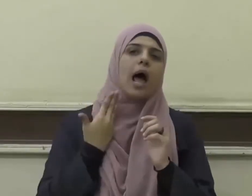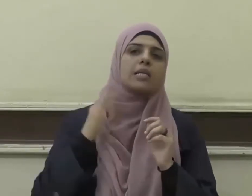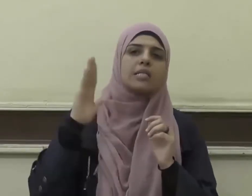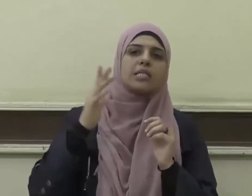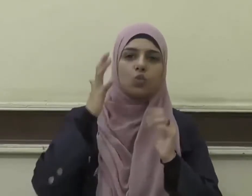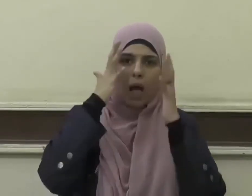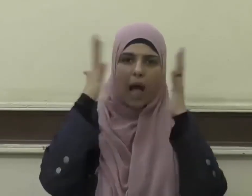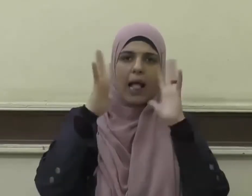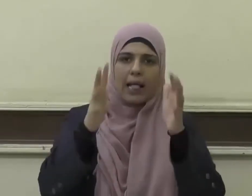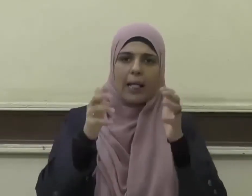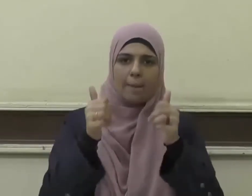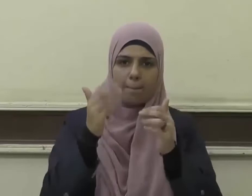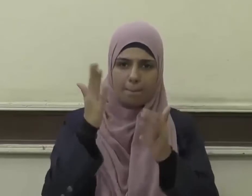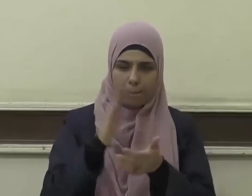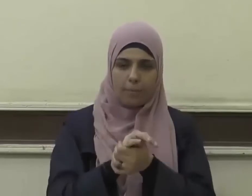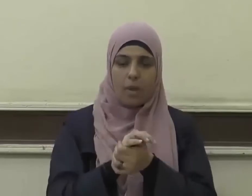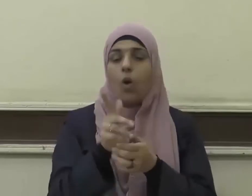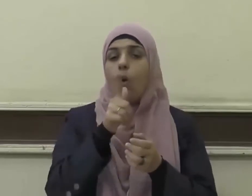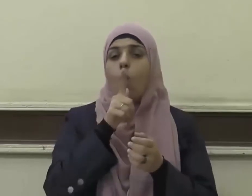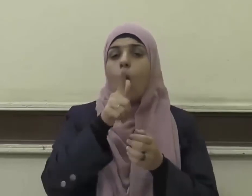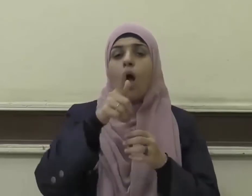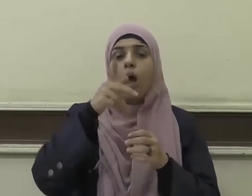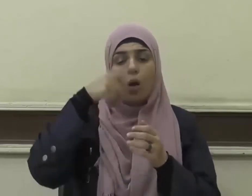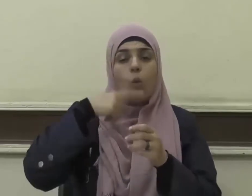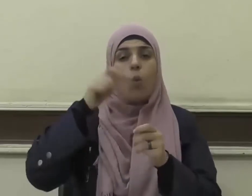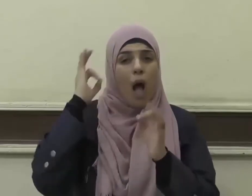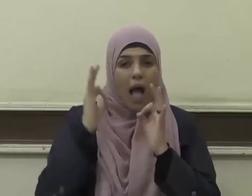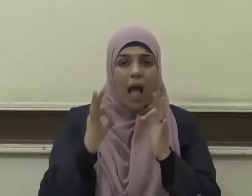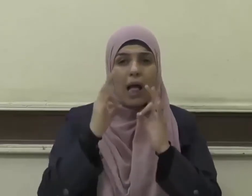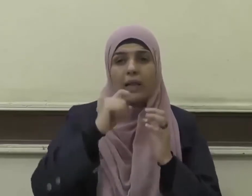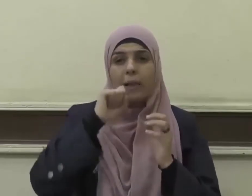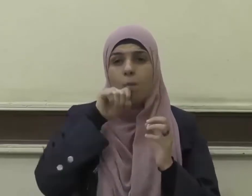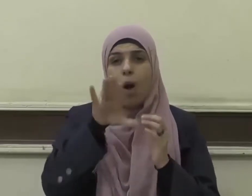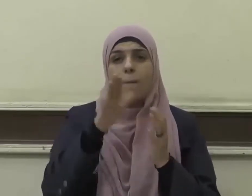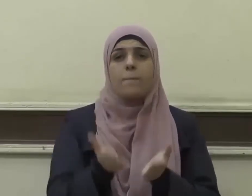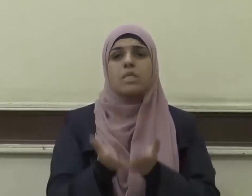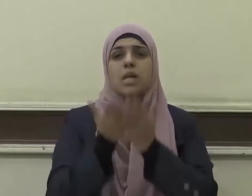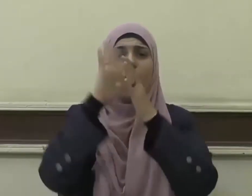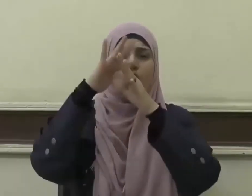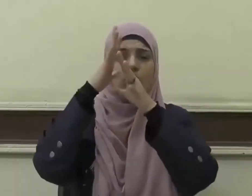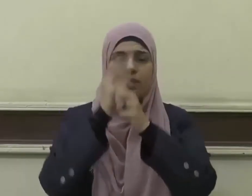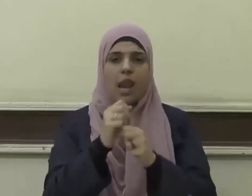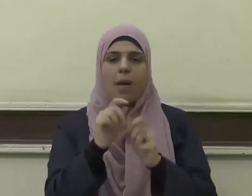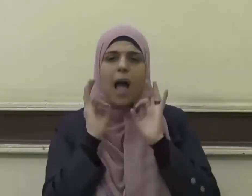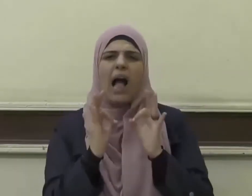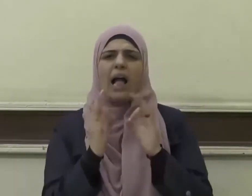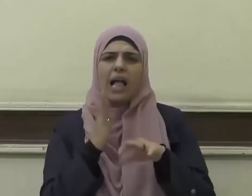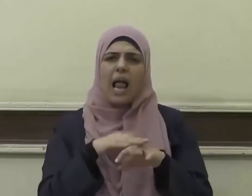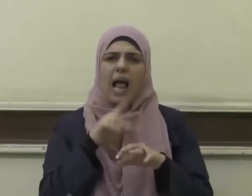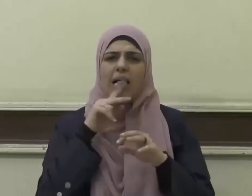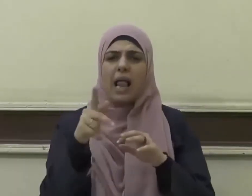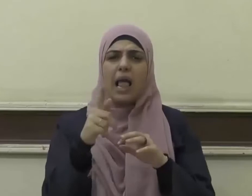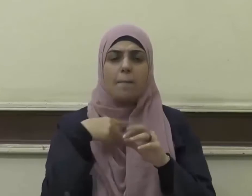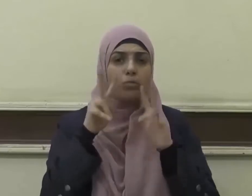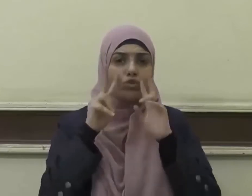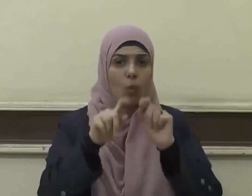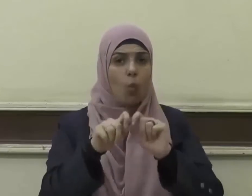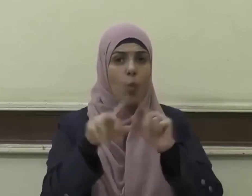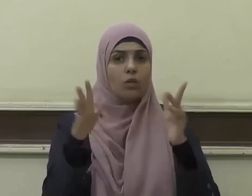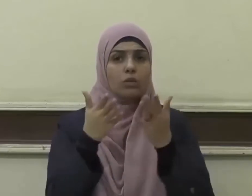وقد أكد النبي صلى الله عليه وسلم على ذلك فبيّن أن أهل